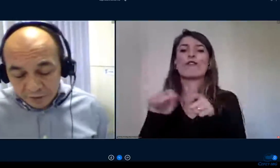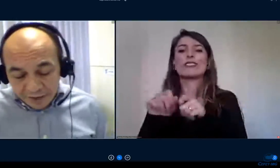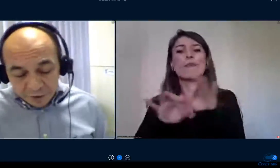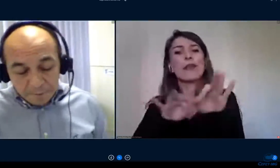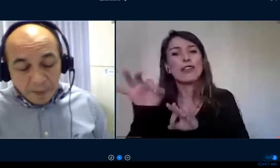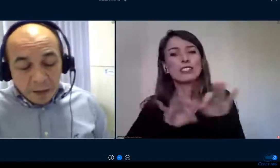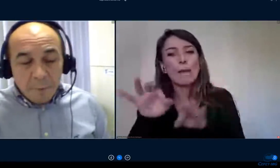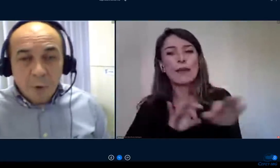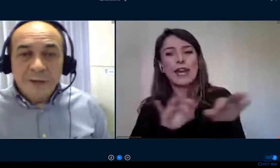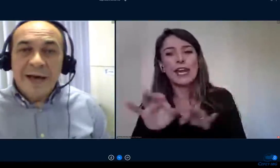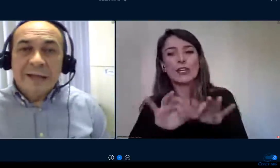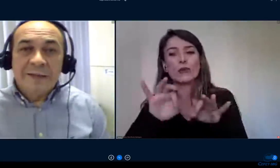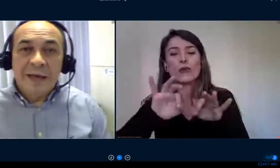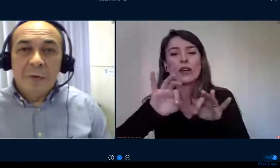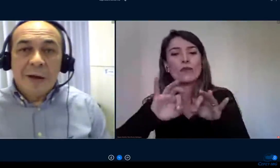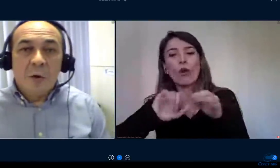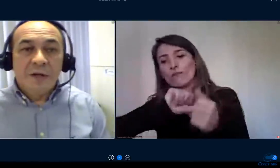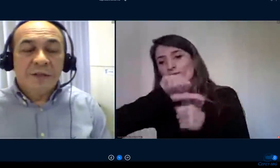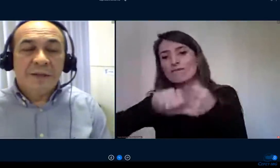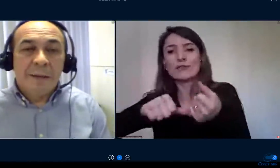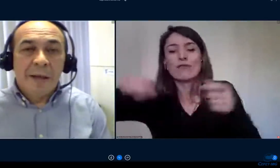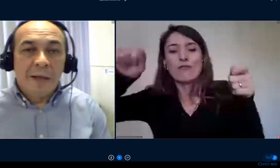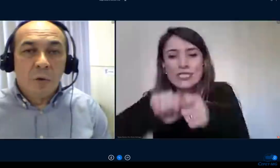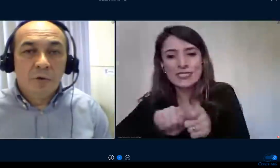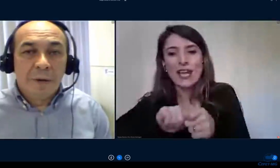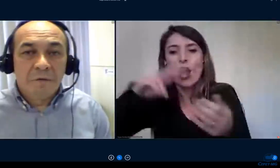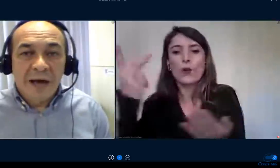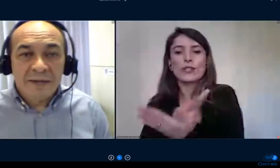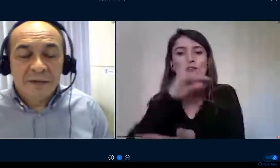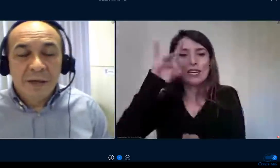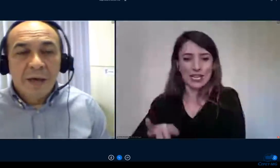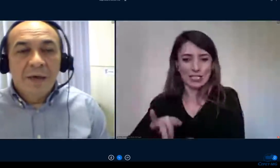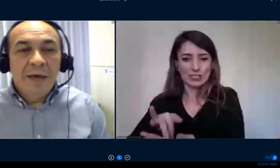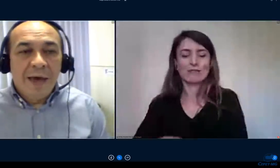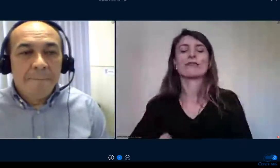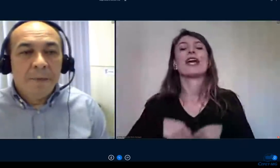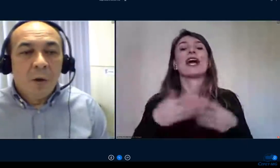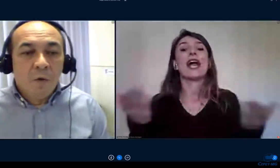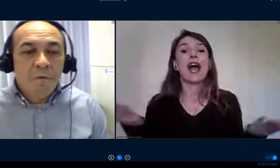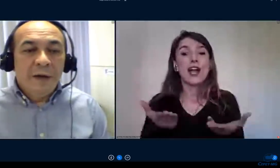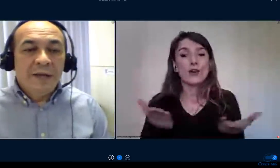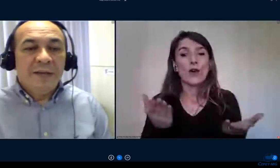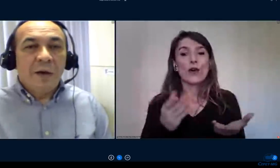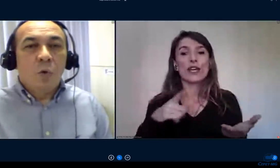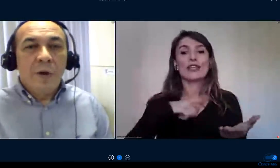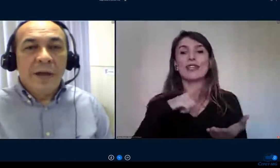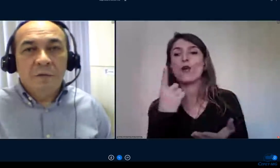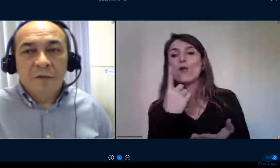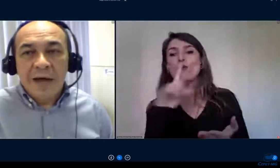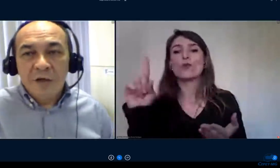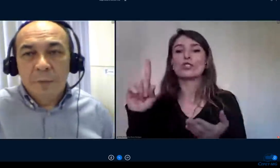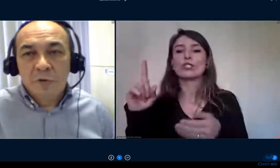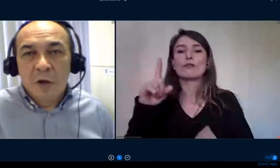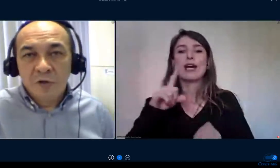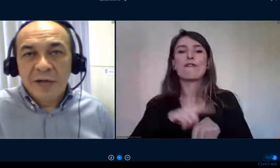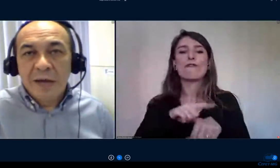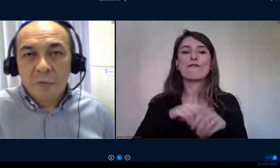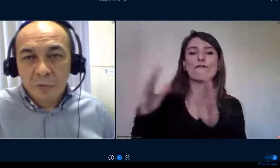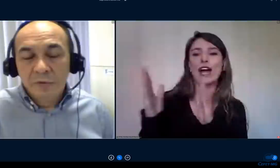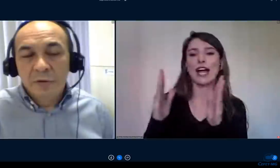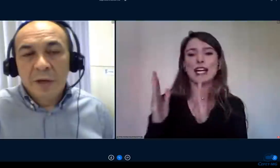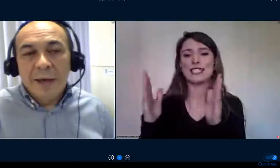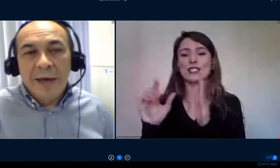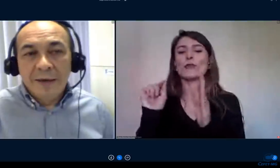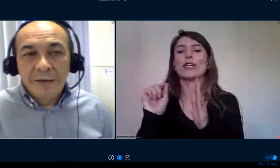nossa unidade e por derradeiro agora a gente está trabalhando a última fase que é oferecer a conectividade para os nossos